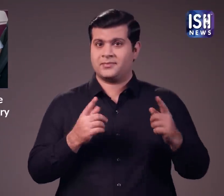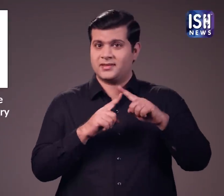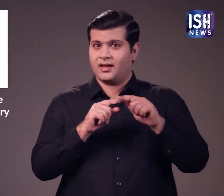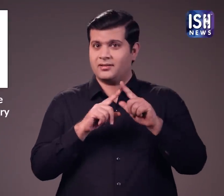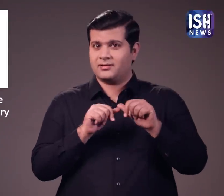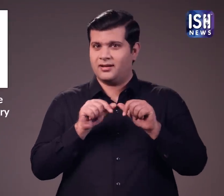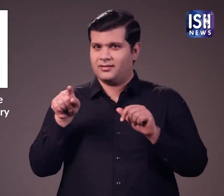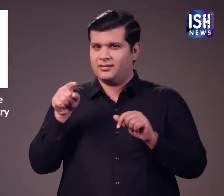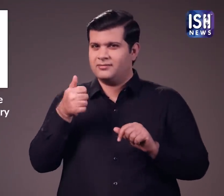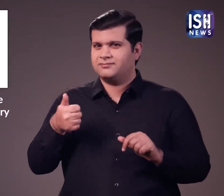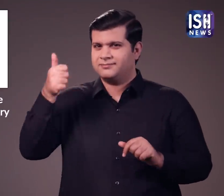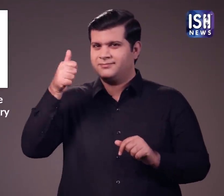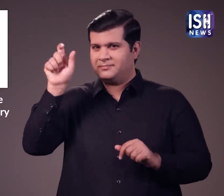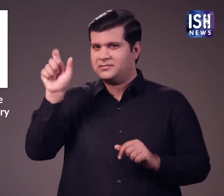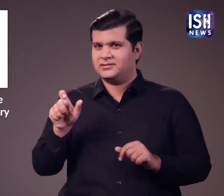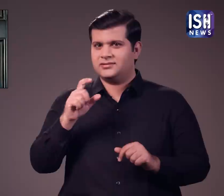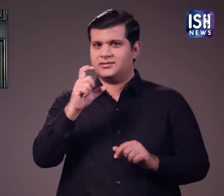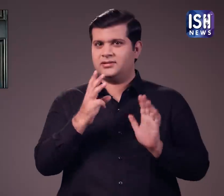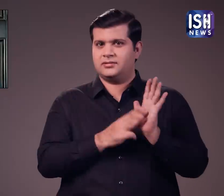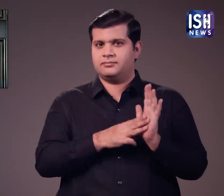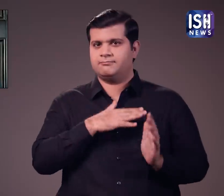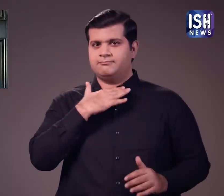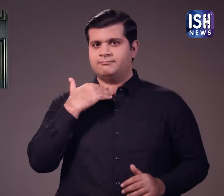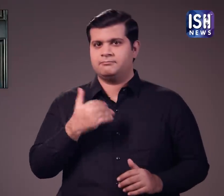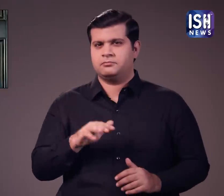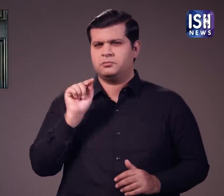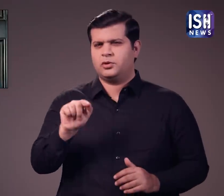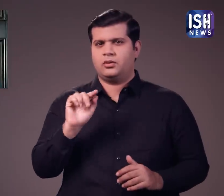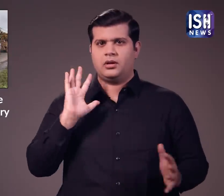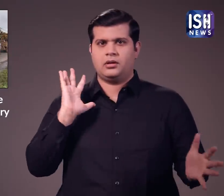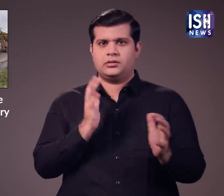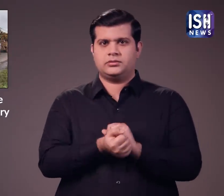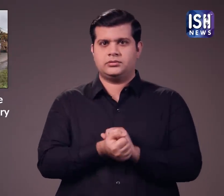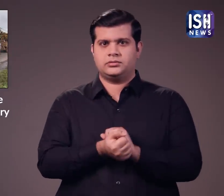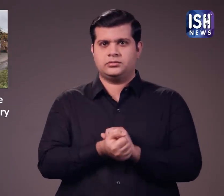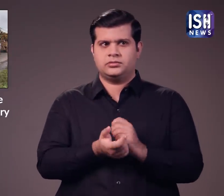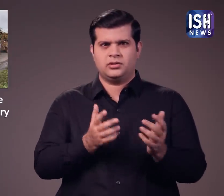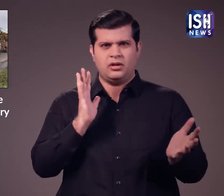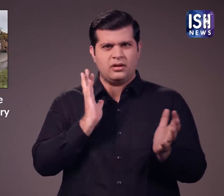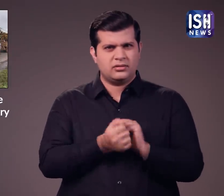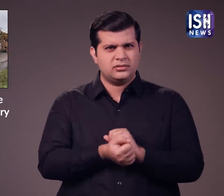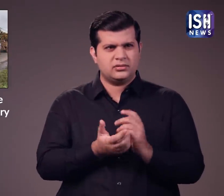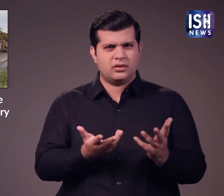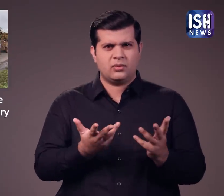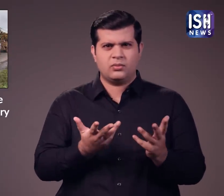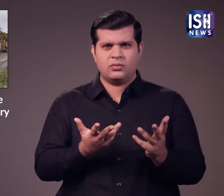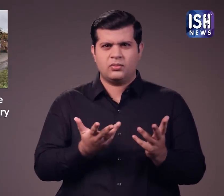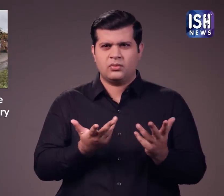टाटा के पूर्वप्रमुक साइरस मिस्त्री की एक हाथसे में मौत हो गई हाथसे के वक्त वह पीछे बैठे थे